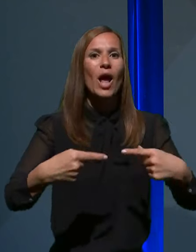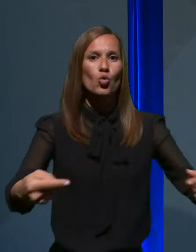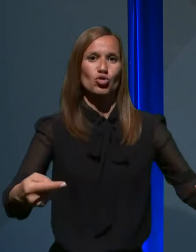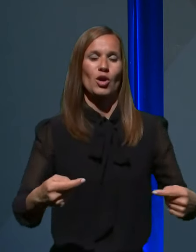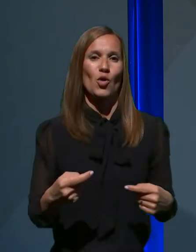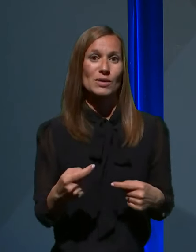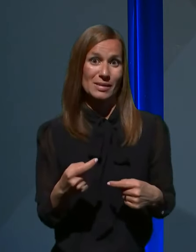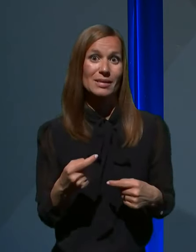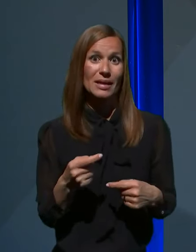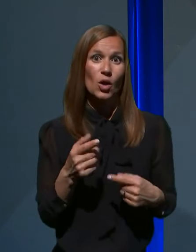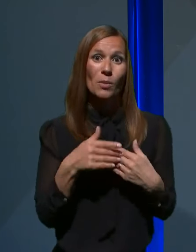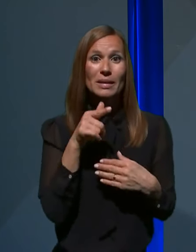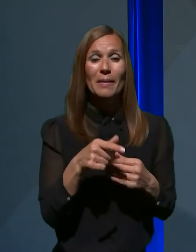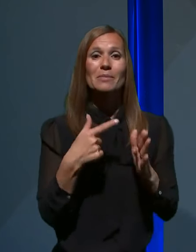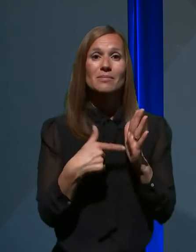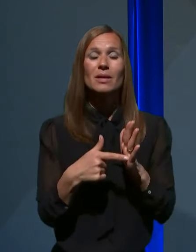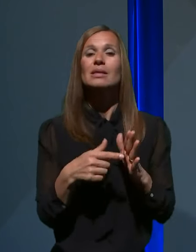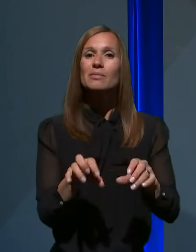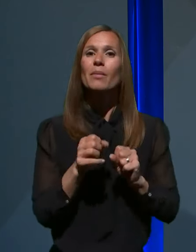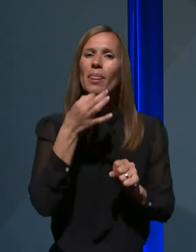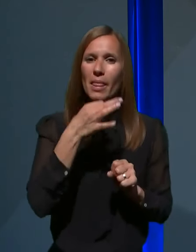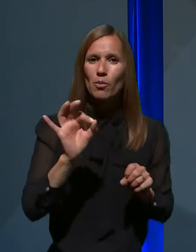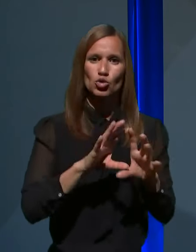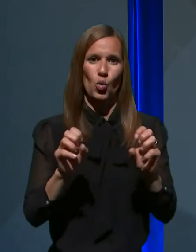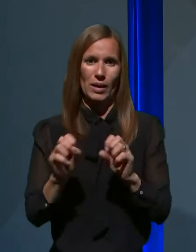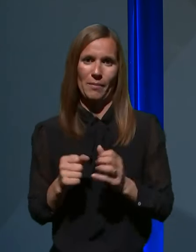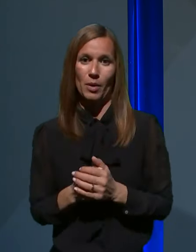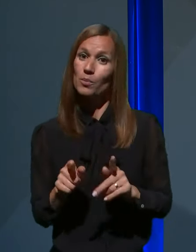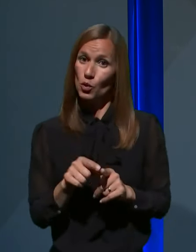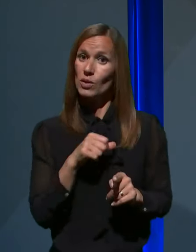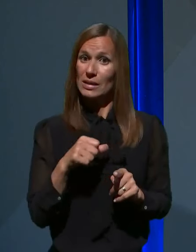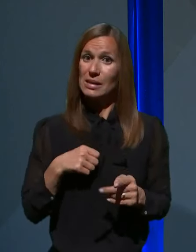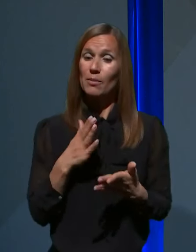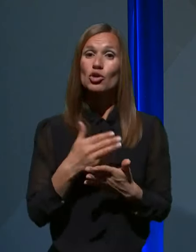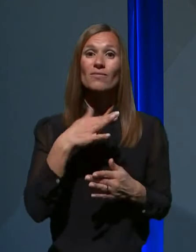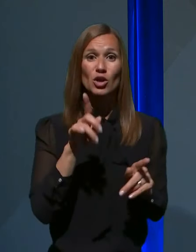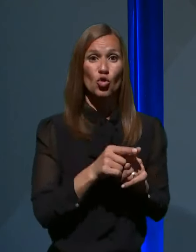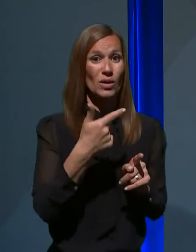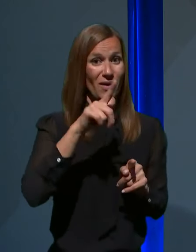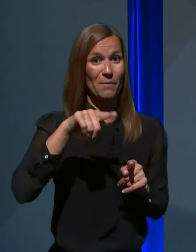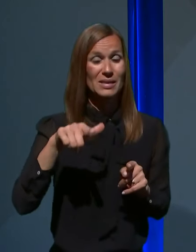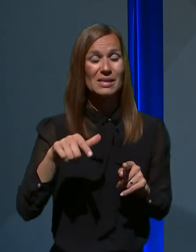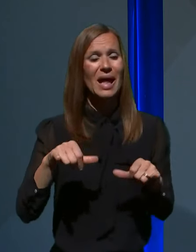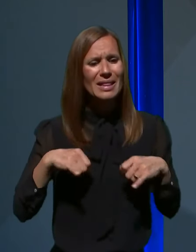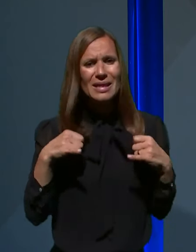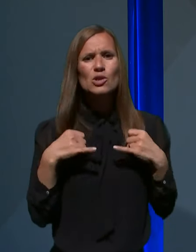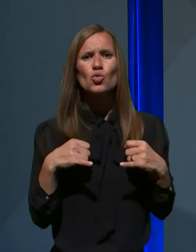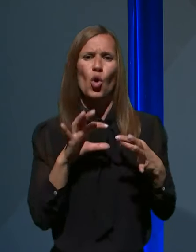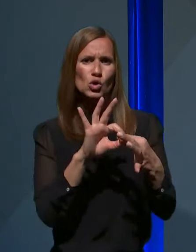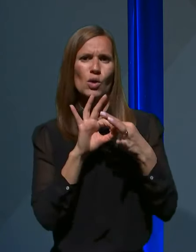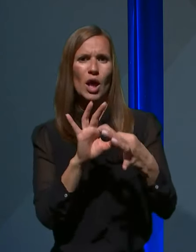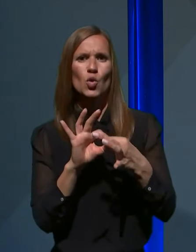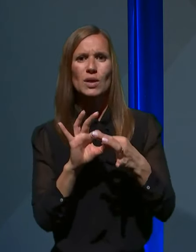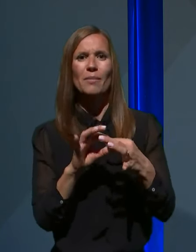najboljše ukrepe. Tudi sam že več kot dva meseca sodelujem zelo intenzivno v